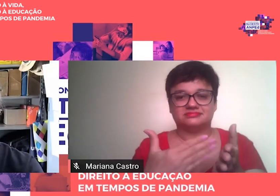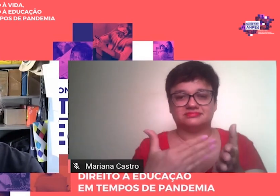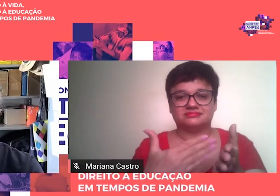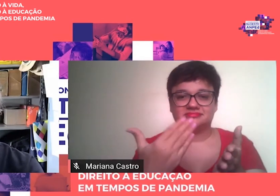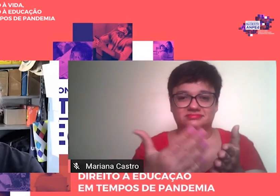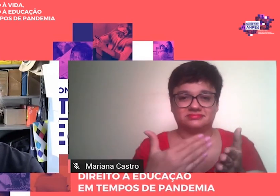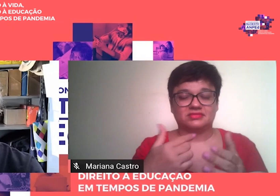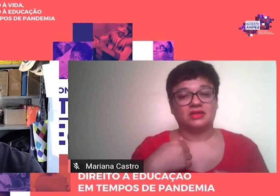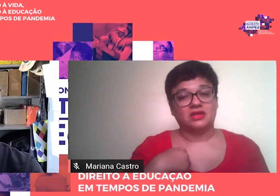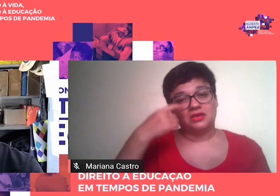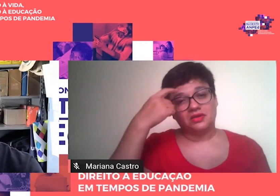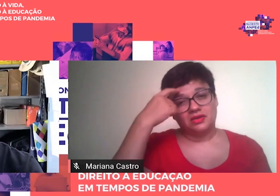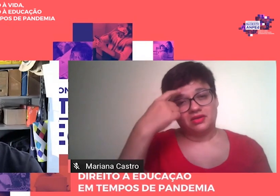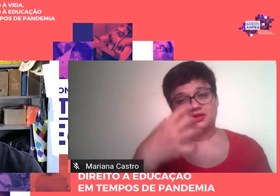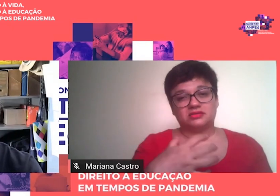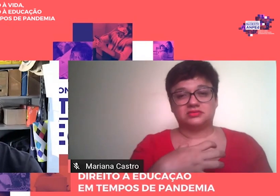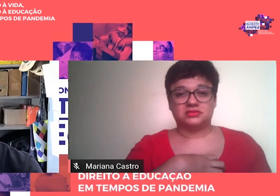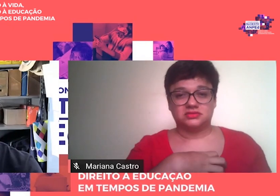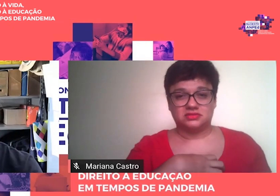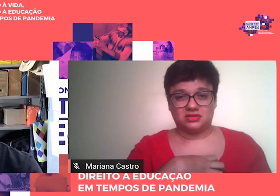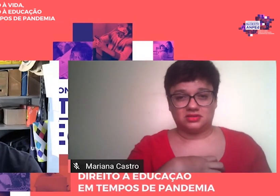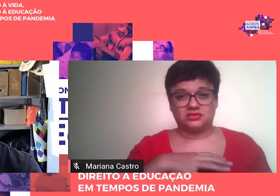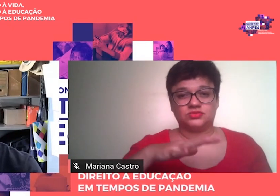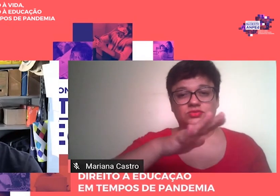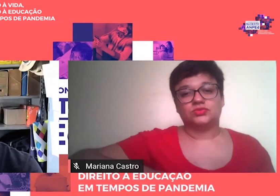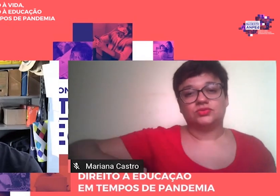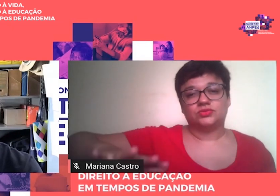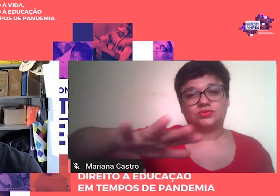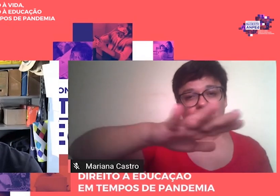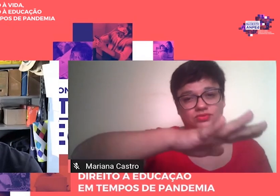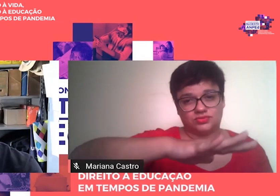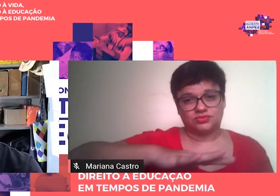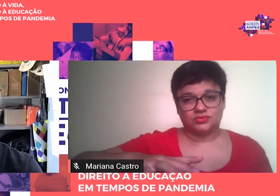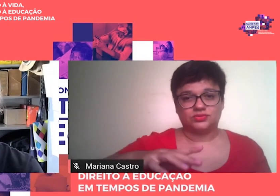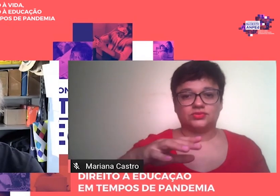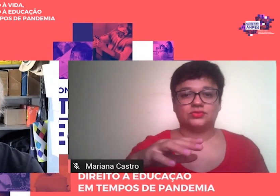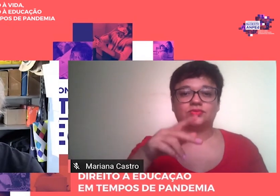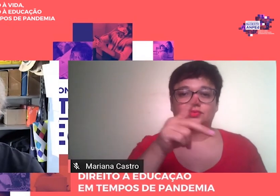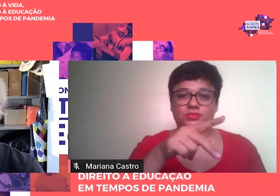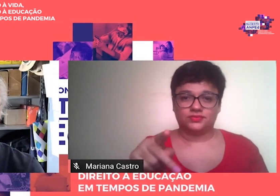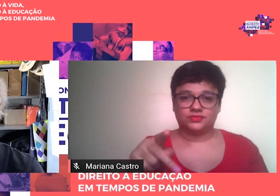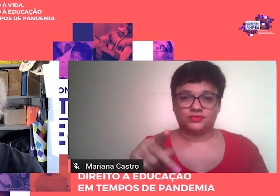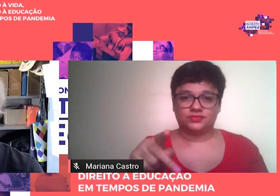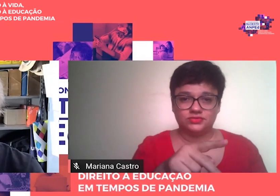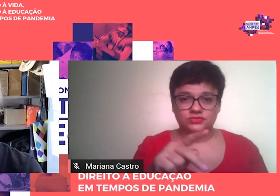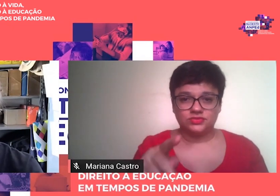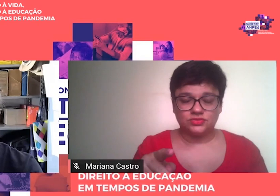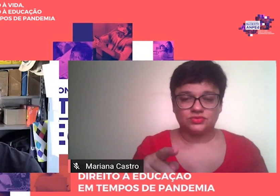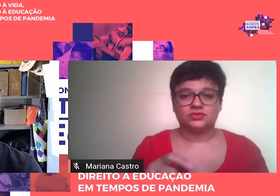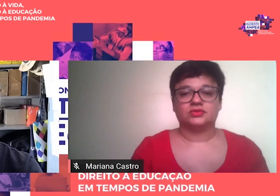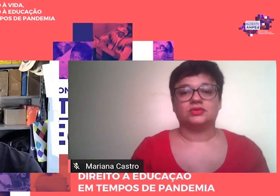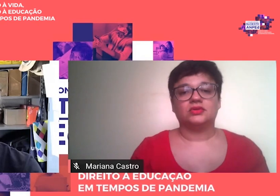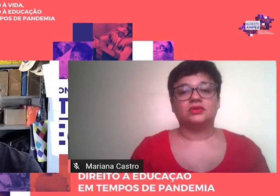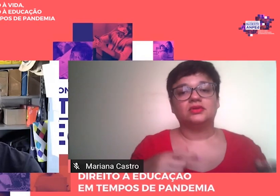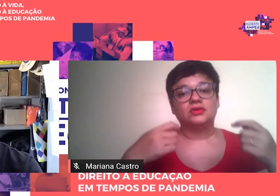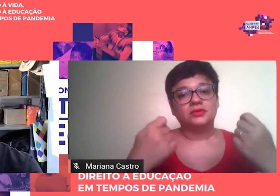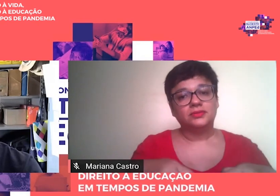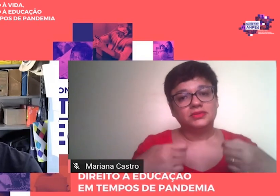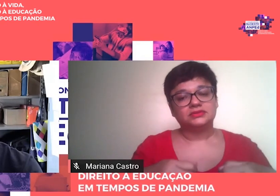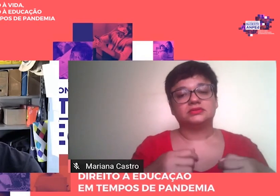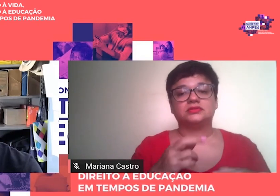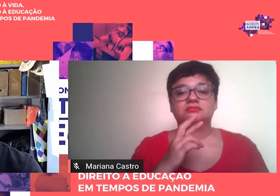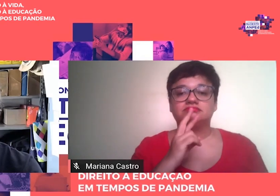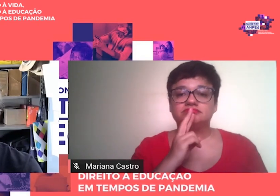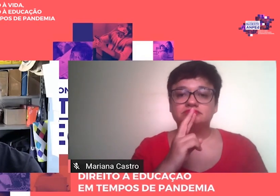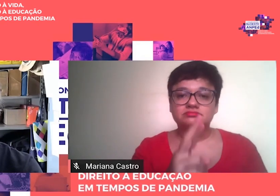penso que o sentimento generalizado de impotência do professorado, presumivelmente resultante das